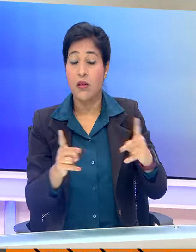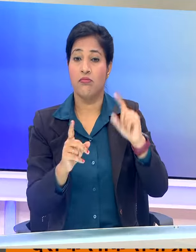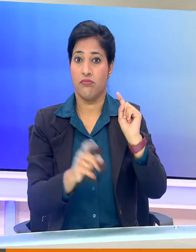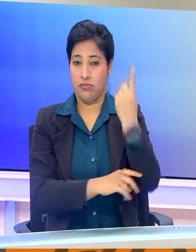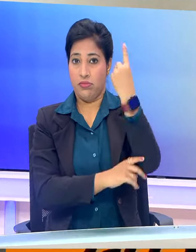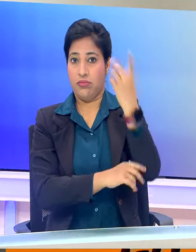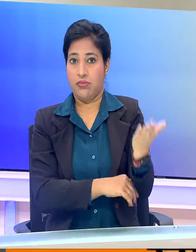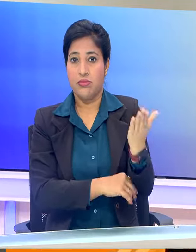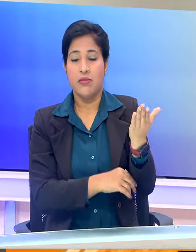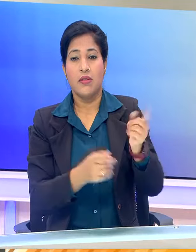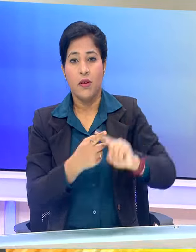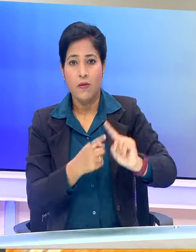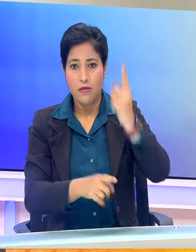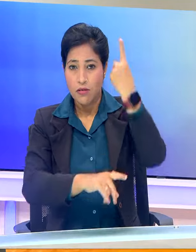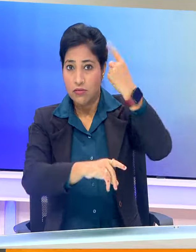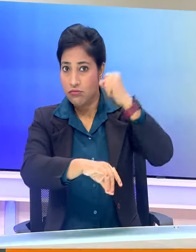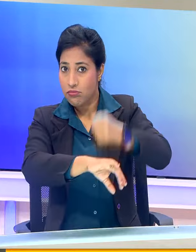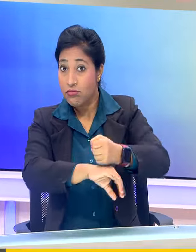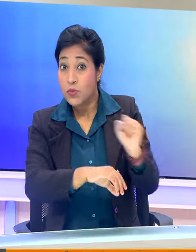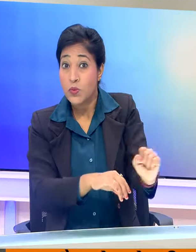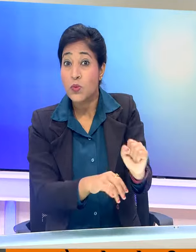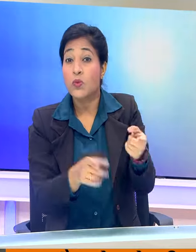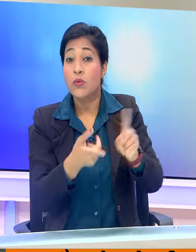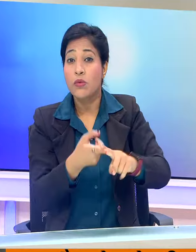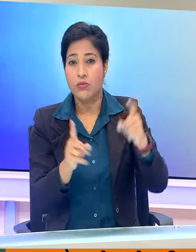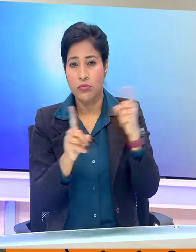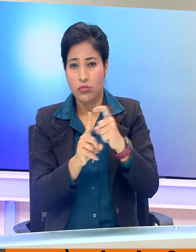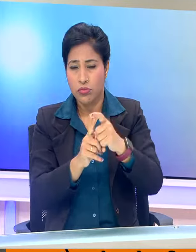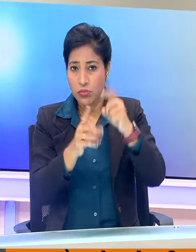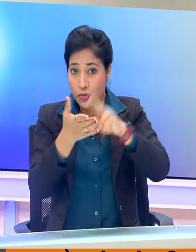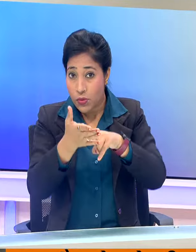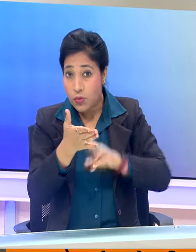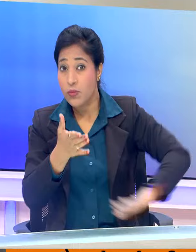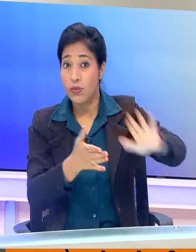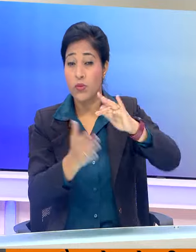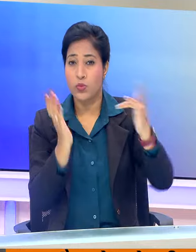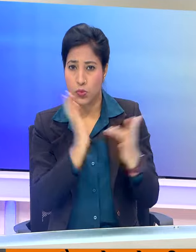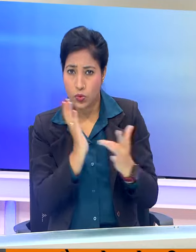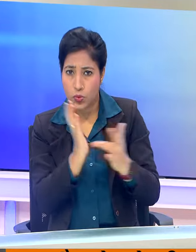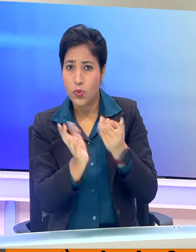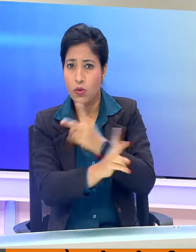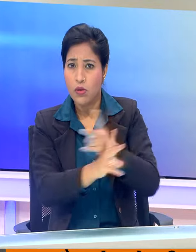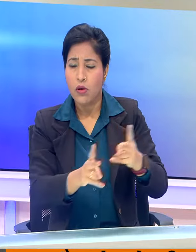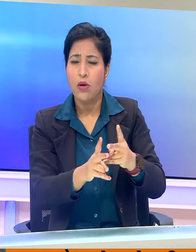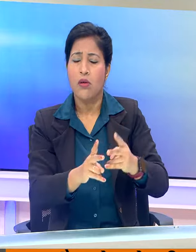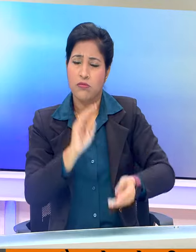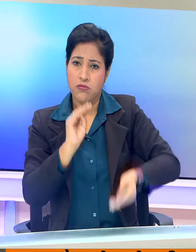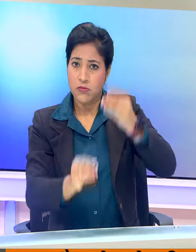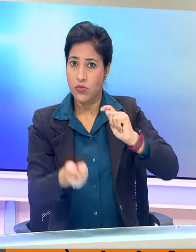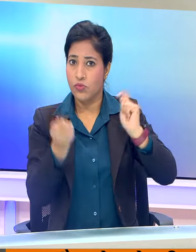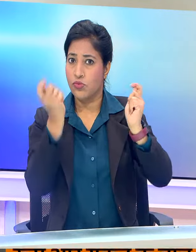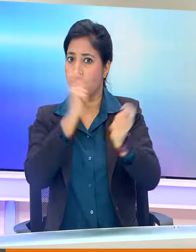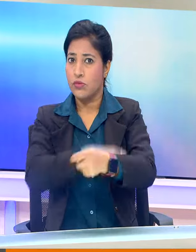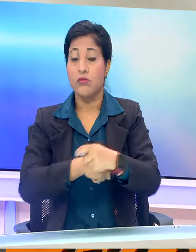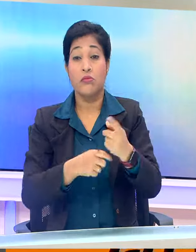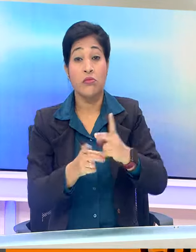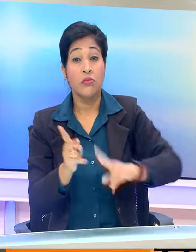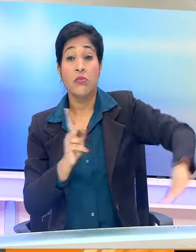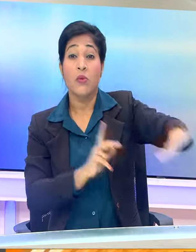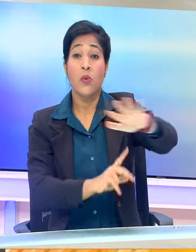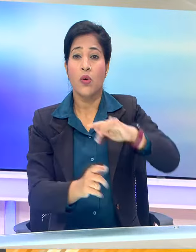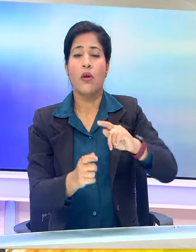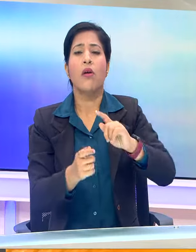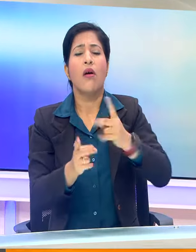चुका है अपनी स्थापना से लेकर अब तक डिडी नेशनल ने प्रद्धोगी के शेतर में अफुद पूर्फ बदलाव देखे हैं और